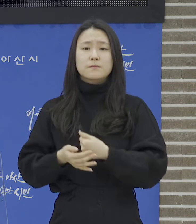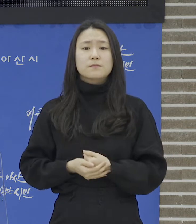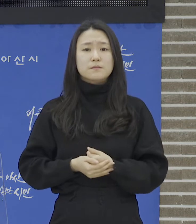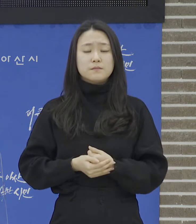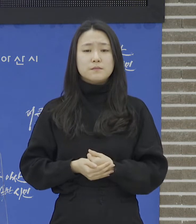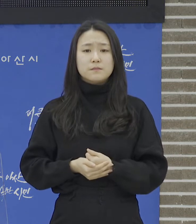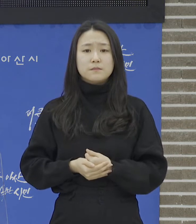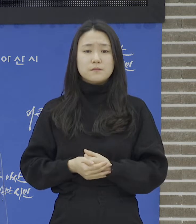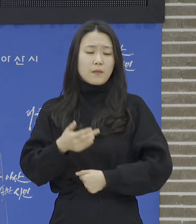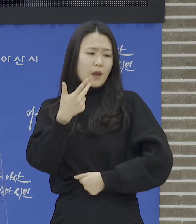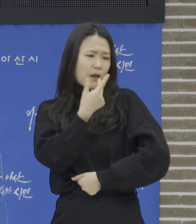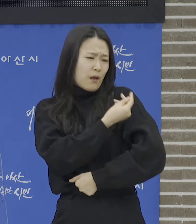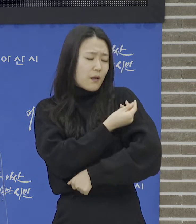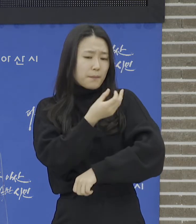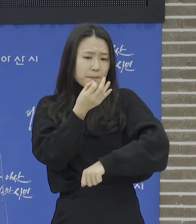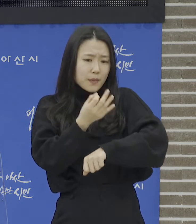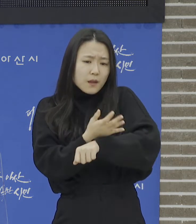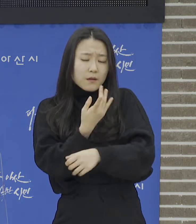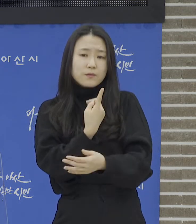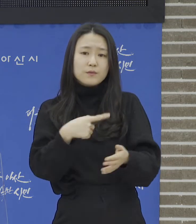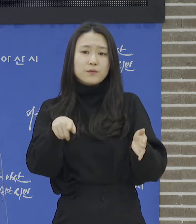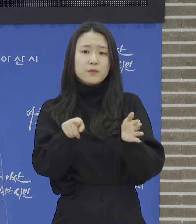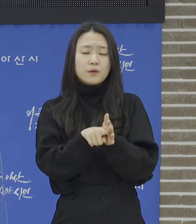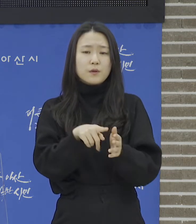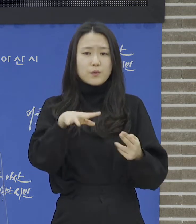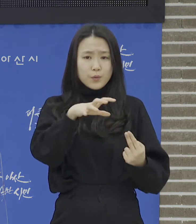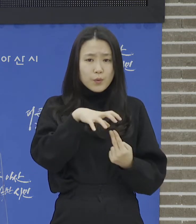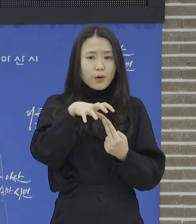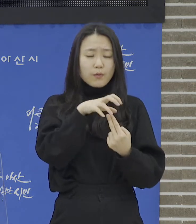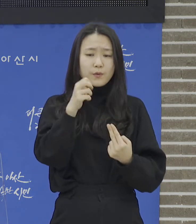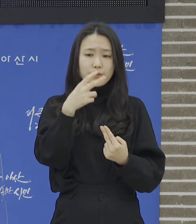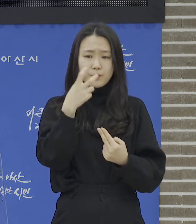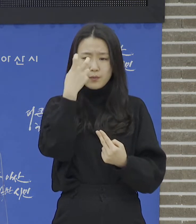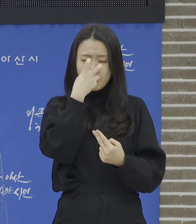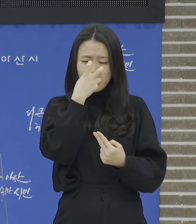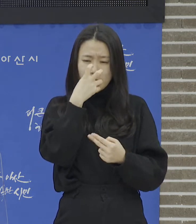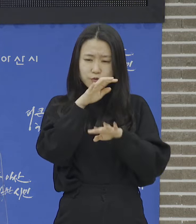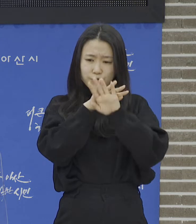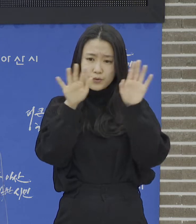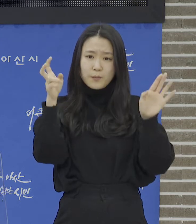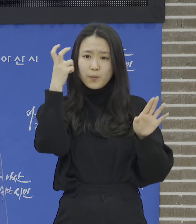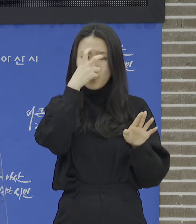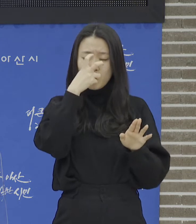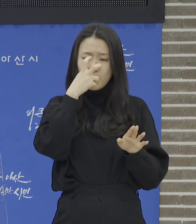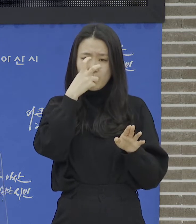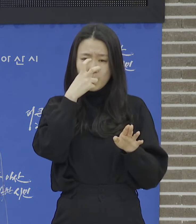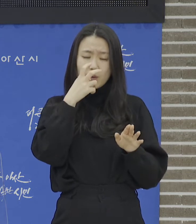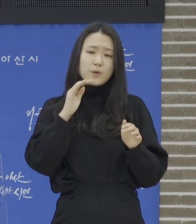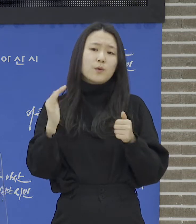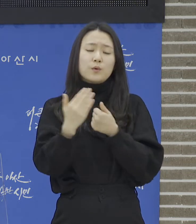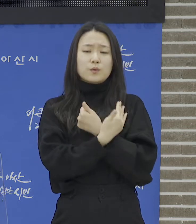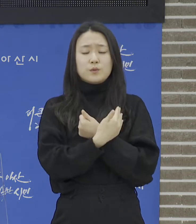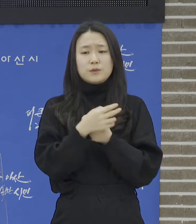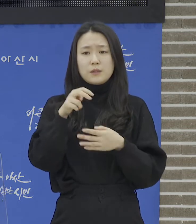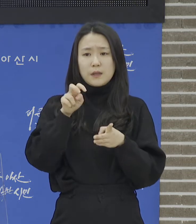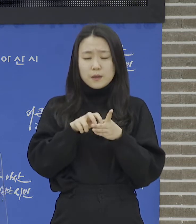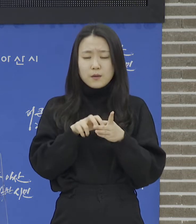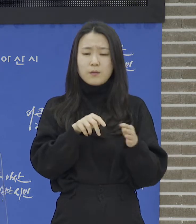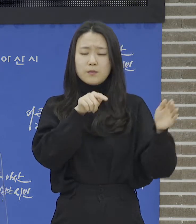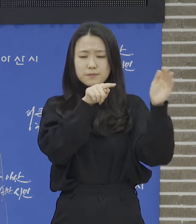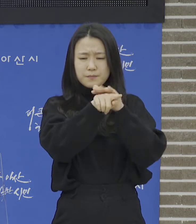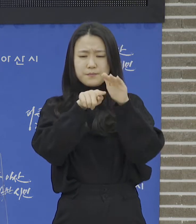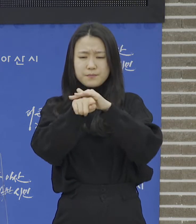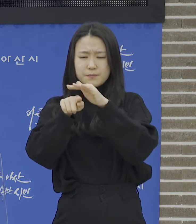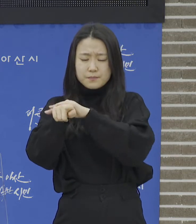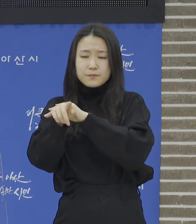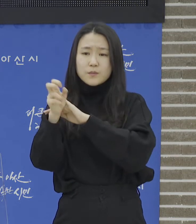요양원동 고위험시설을 방문접종하고 11개 음면 보건소의 순회접종과 외국인 산업단지 등